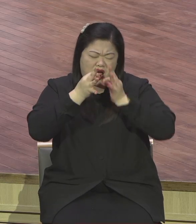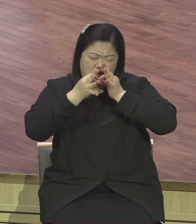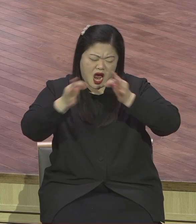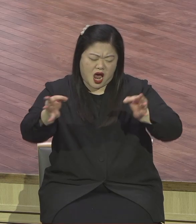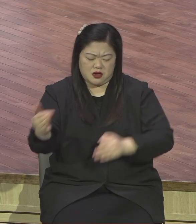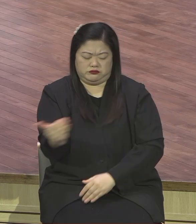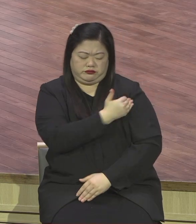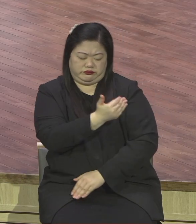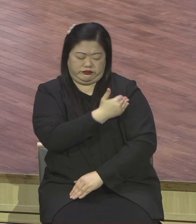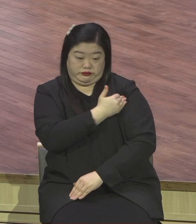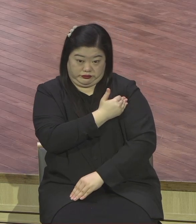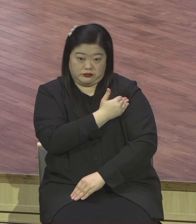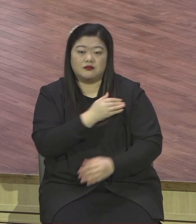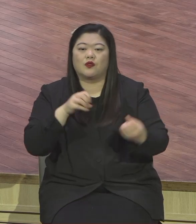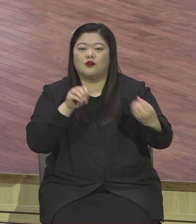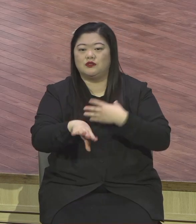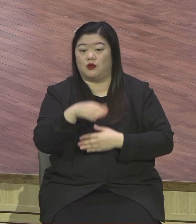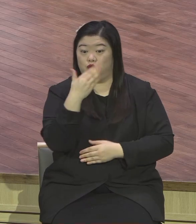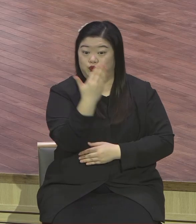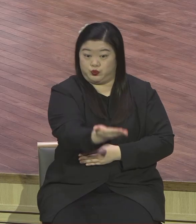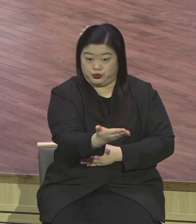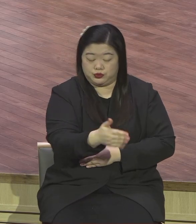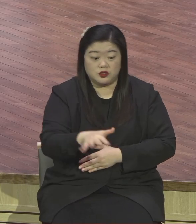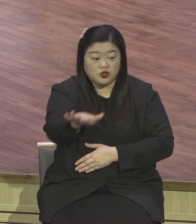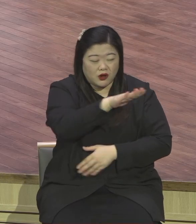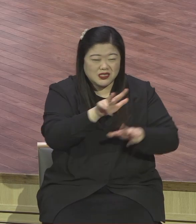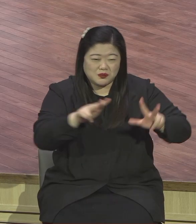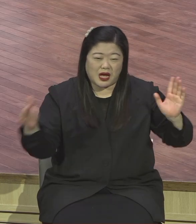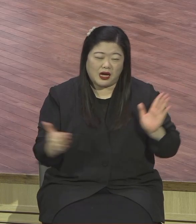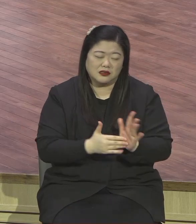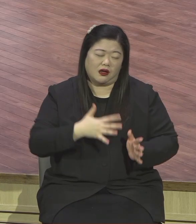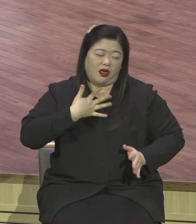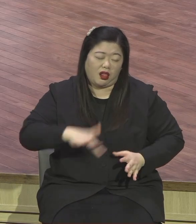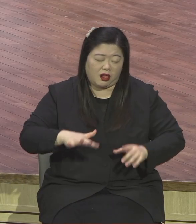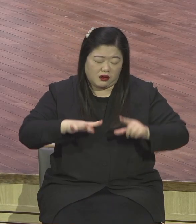응답하겠고. 너가 알지 못하는 크고 은밀한 일을 내게 보이리라.